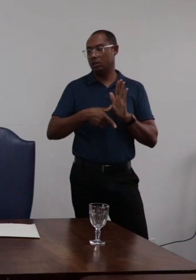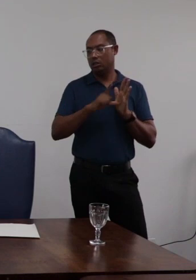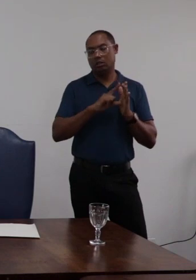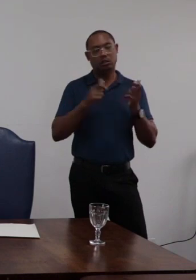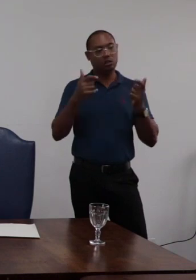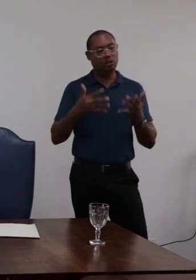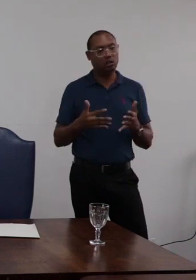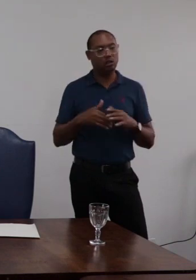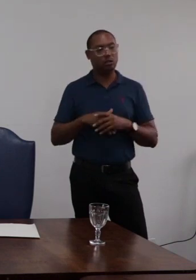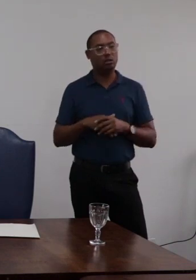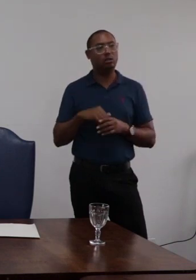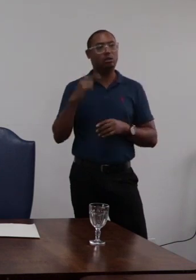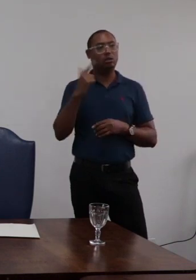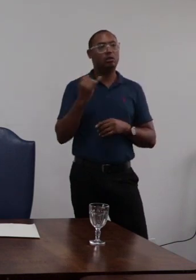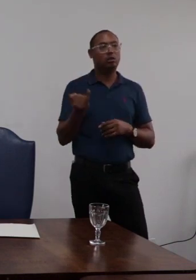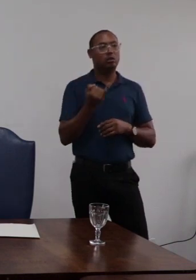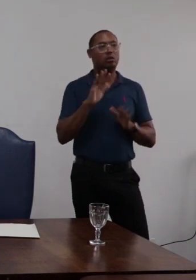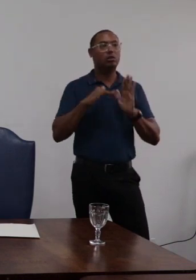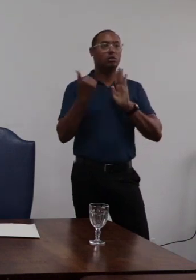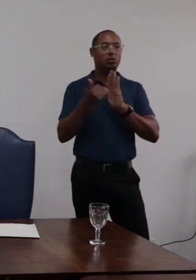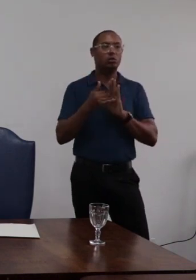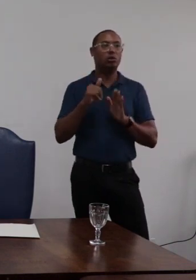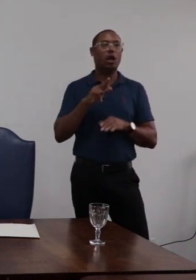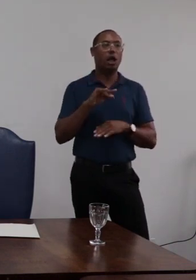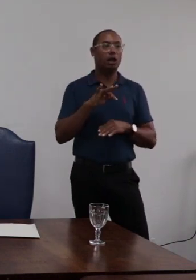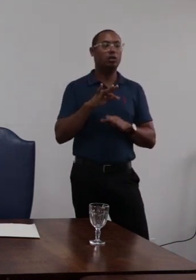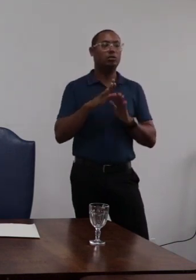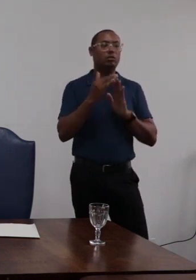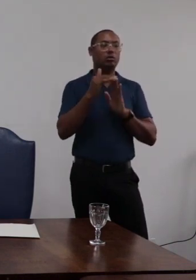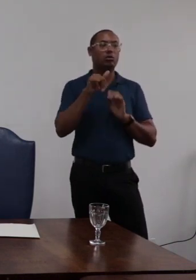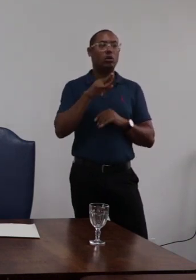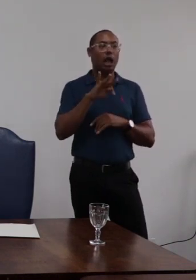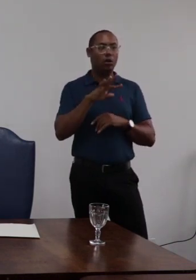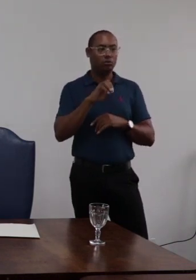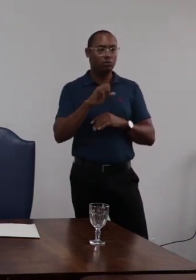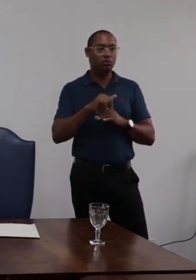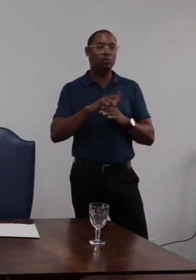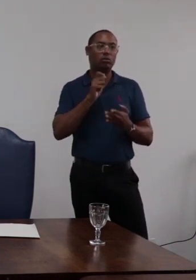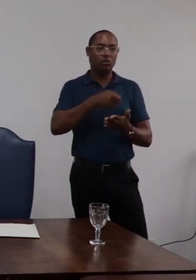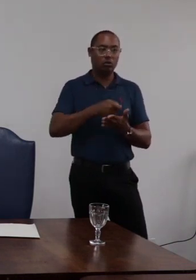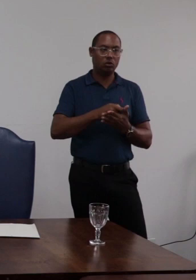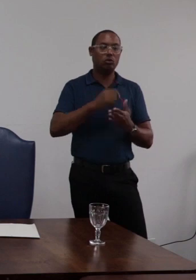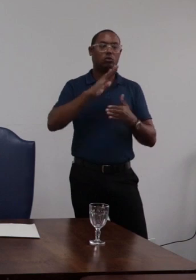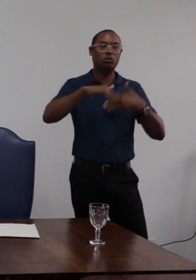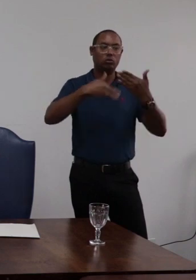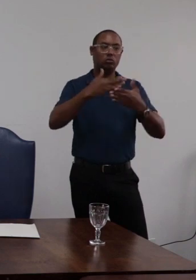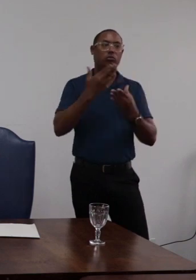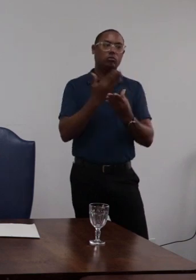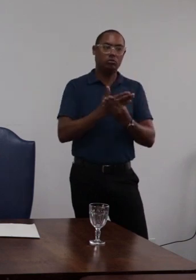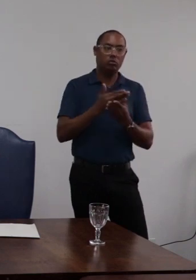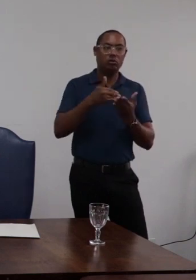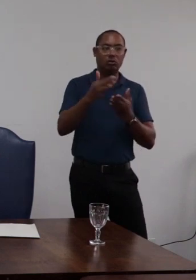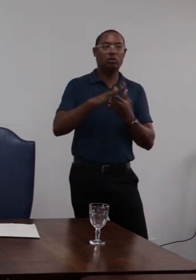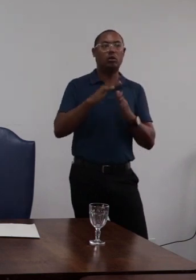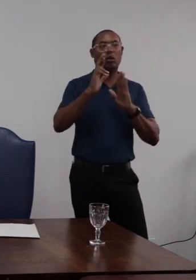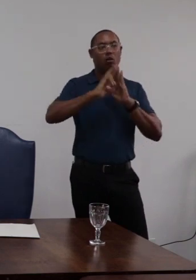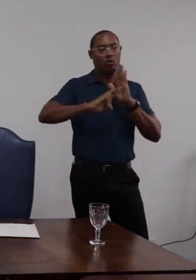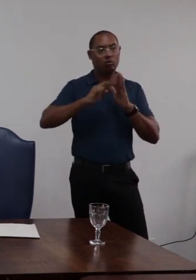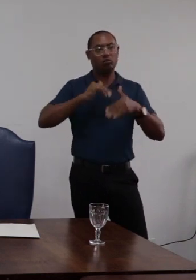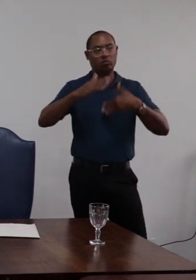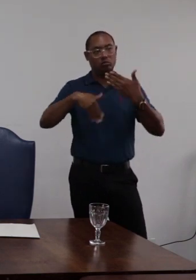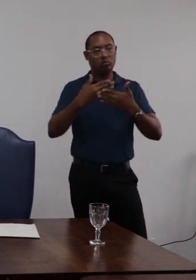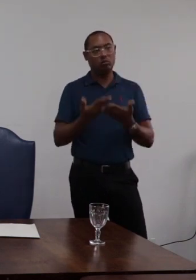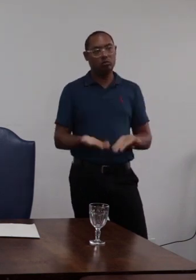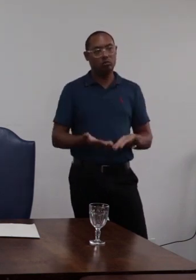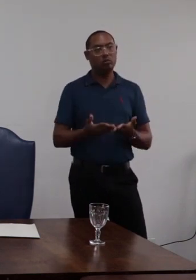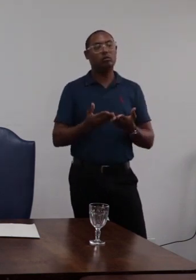exposto e considerando tudo o que consta nos autos processo administrativo disciplinar em apreço especialmente o relatório processante